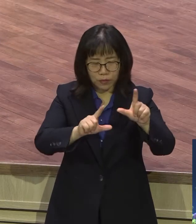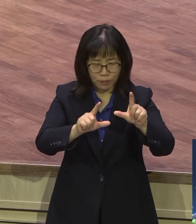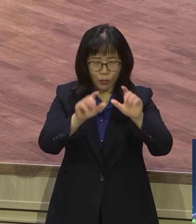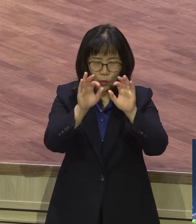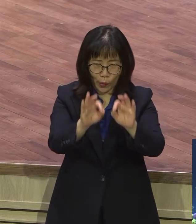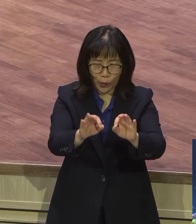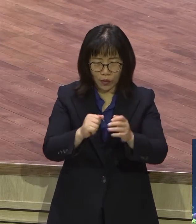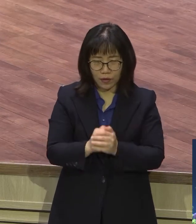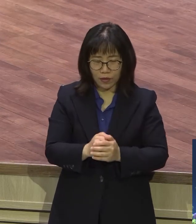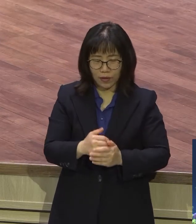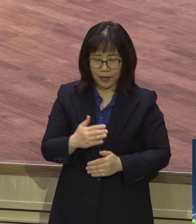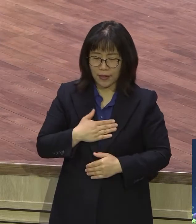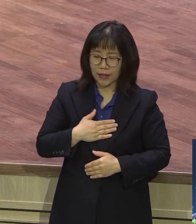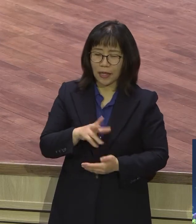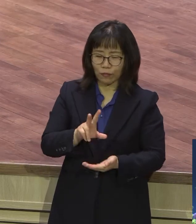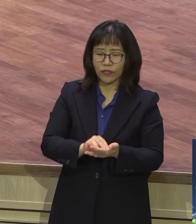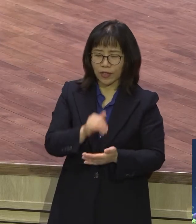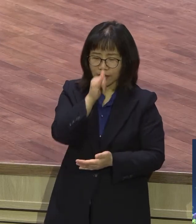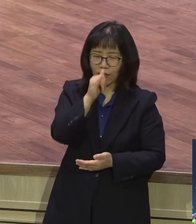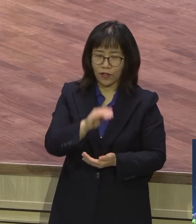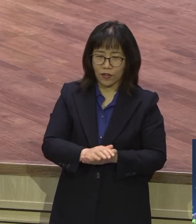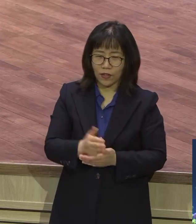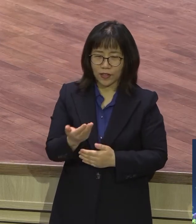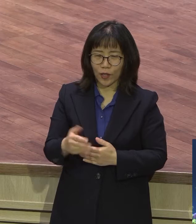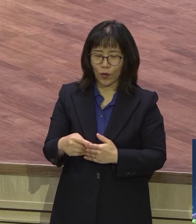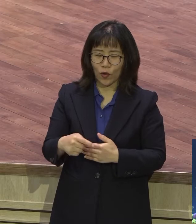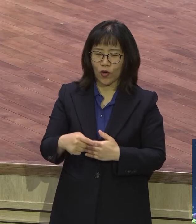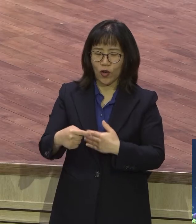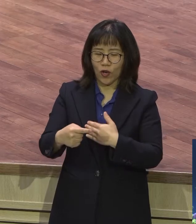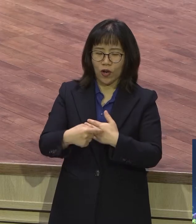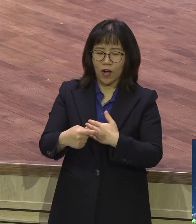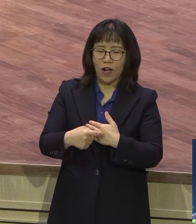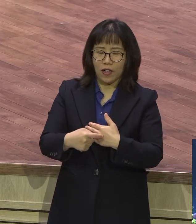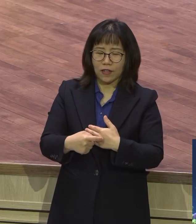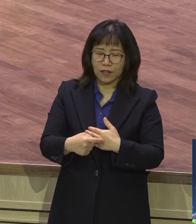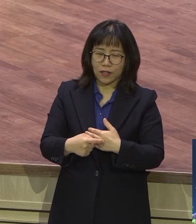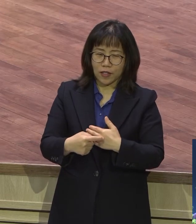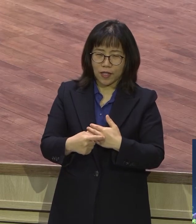없습니까? 다 있지요. 다 넘어 다 넘어 다 뛰어넘